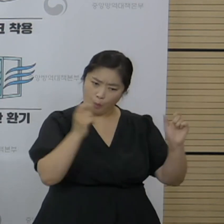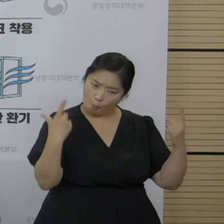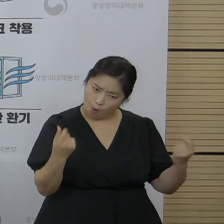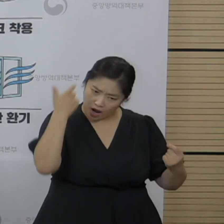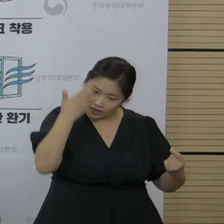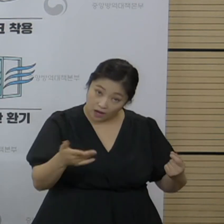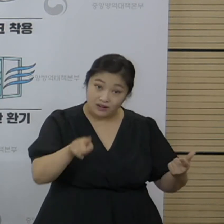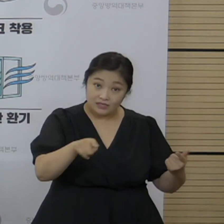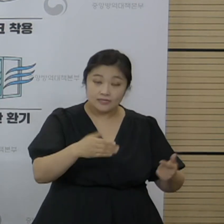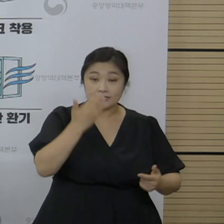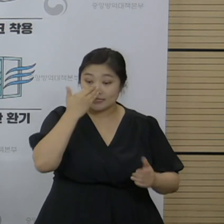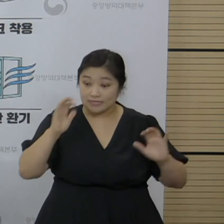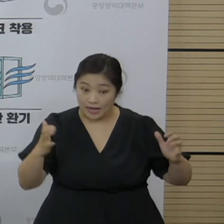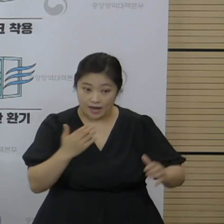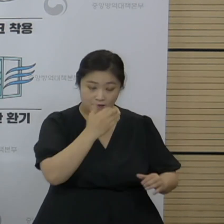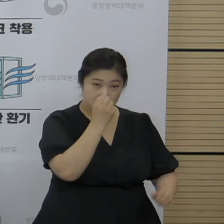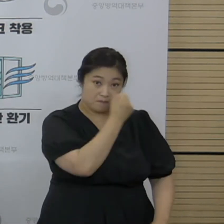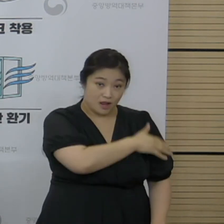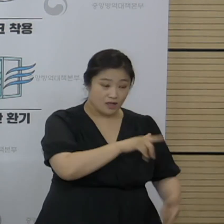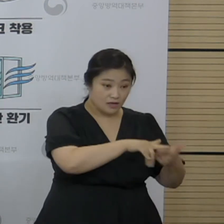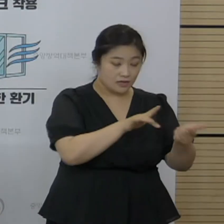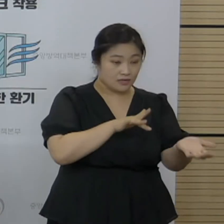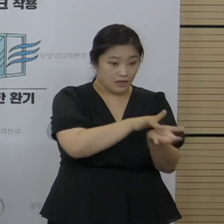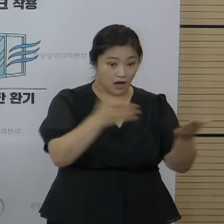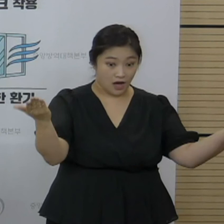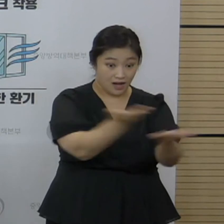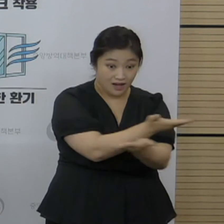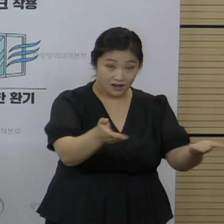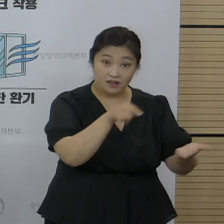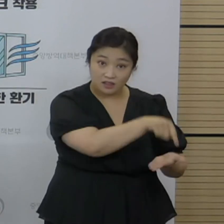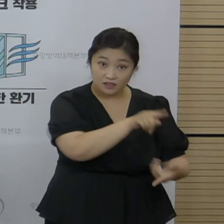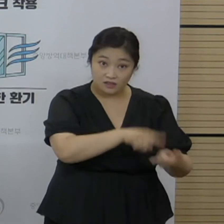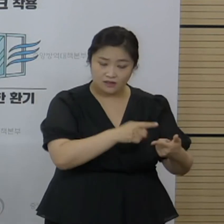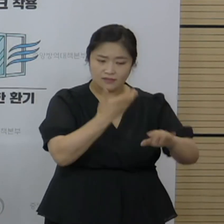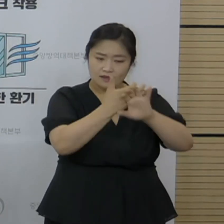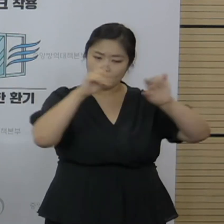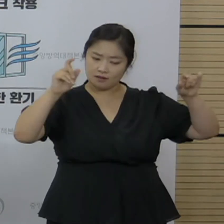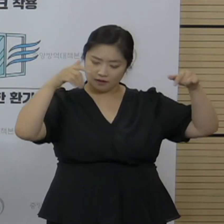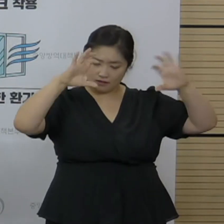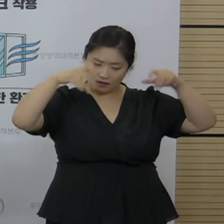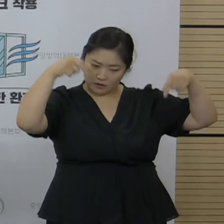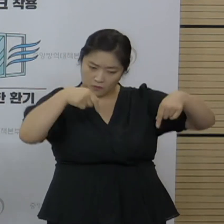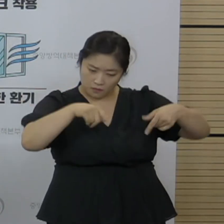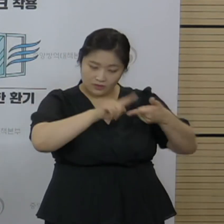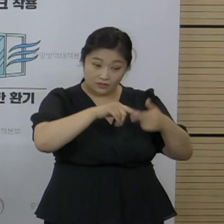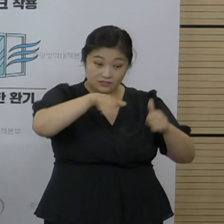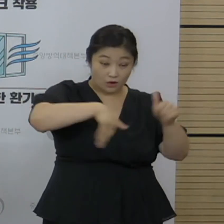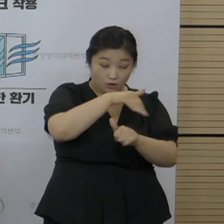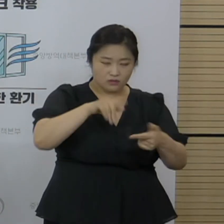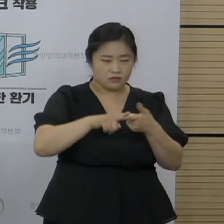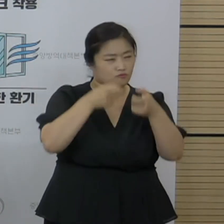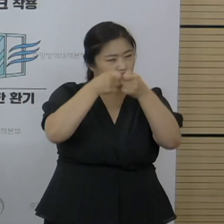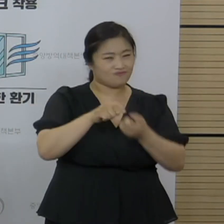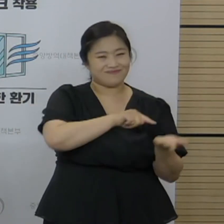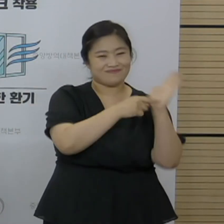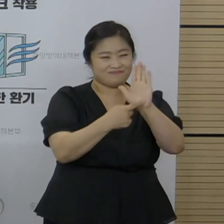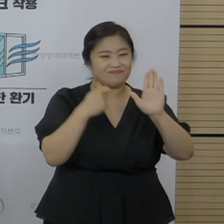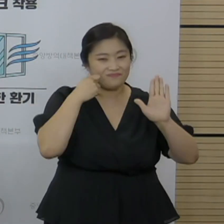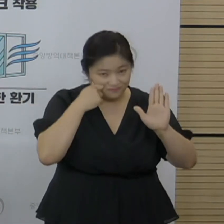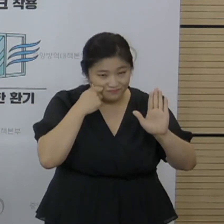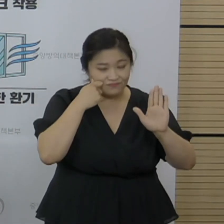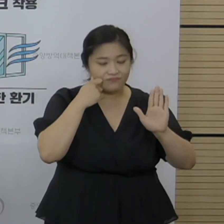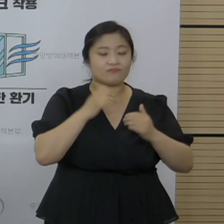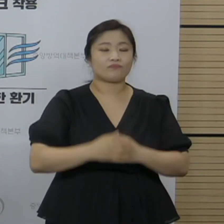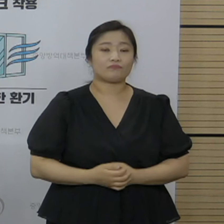이스라엘과 팔레스타인과 진행된 백신 교환에 대해서 외교적 사안으로 우리 정부가 구체적으로 말씀드리기 어렵다는 점을 다시 말씀을